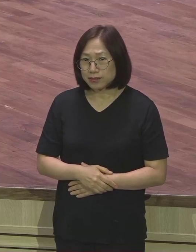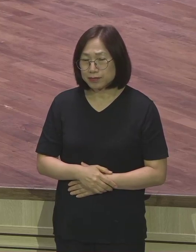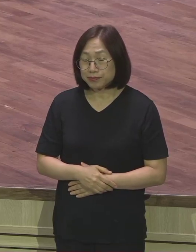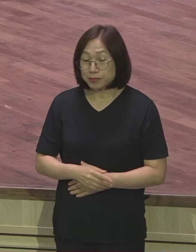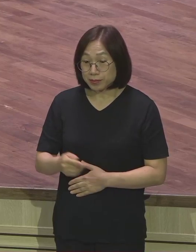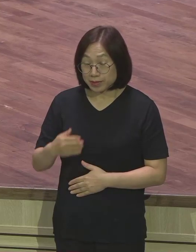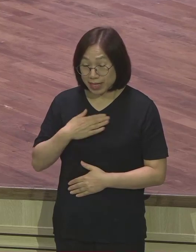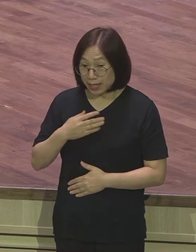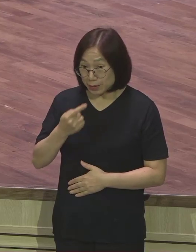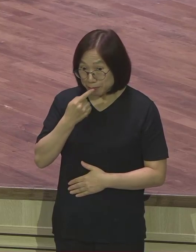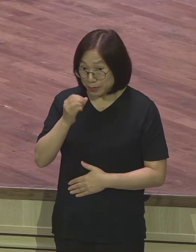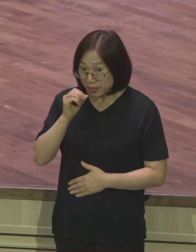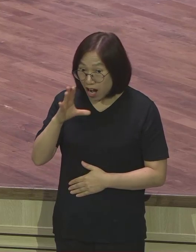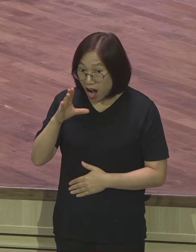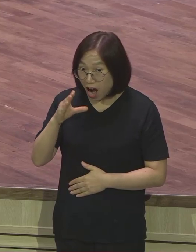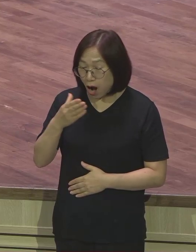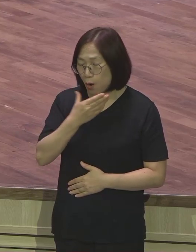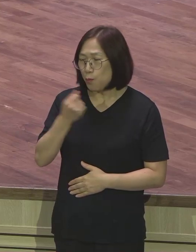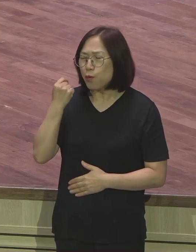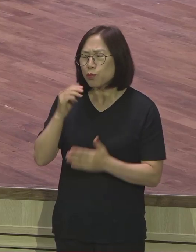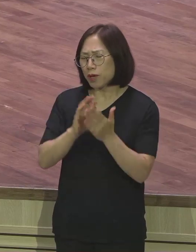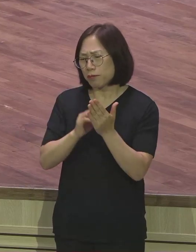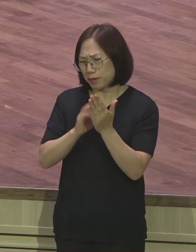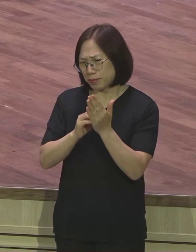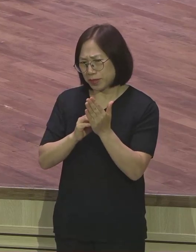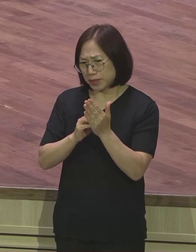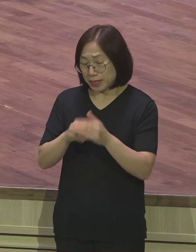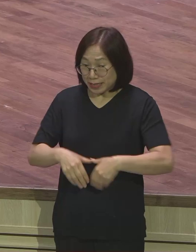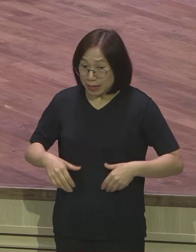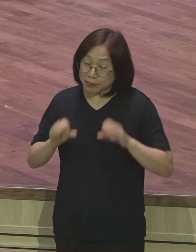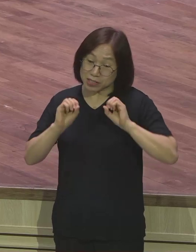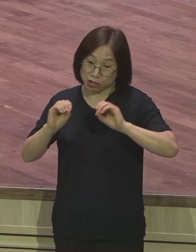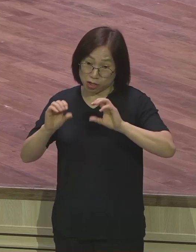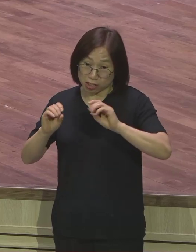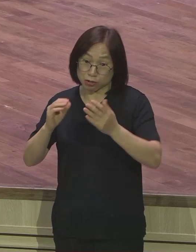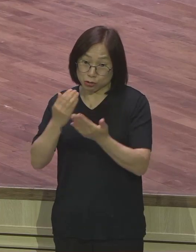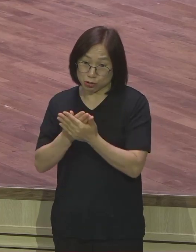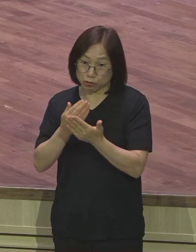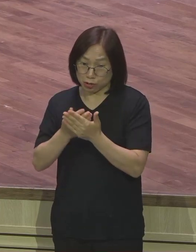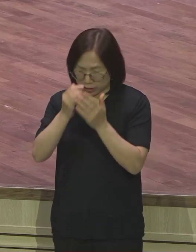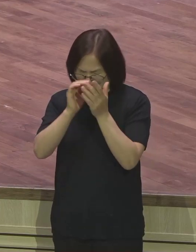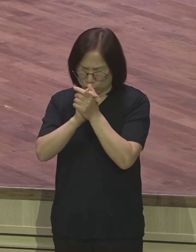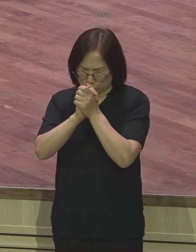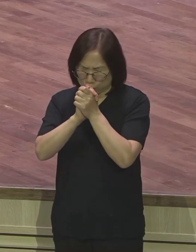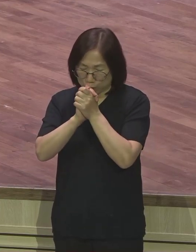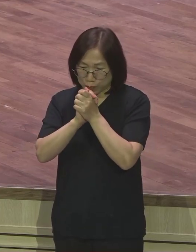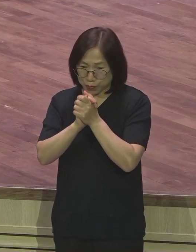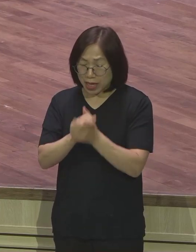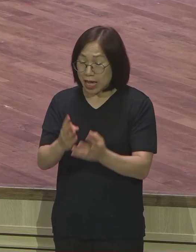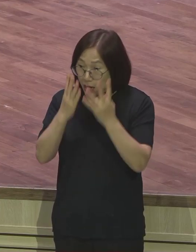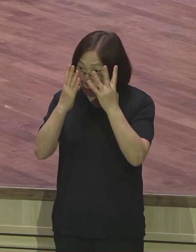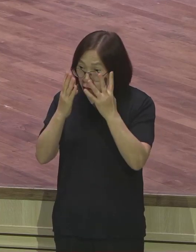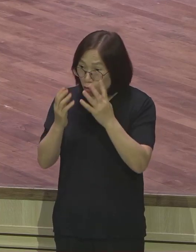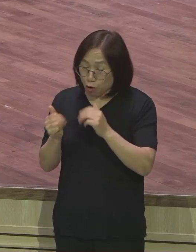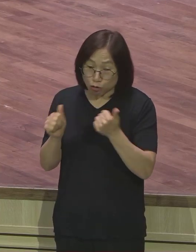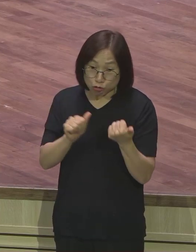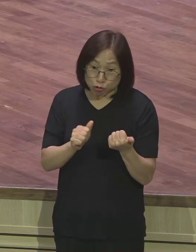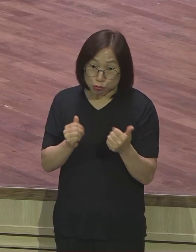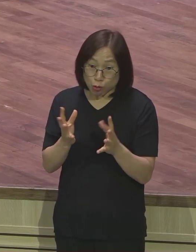내 입을 열어 복음의 비밀을 전하게 해달라고 감옥에 갇혀서 언제 죽을지 언제 순교할지